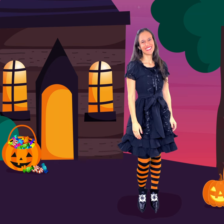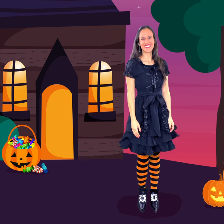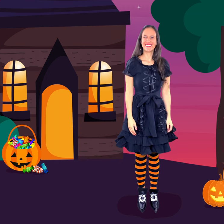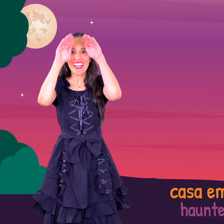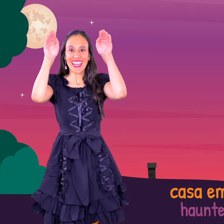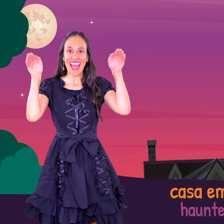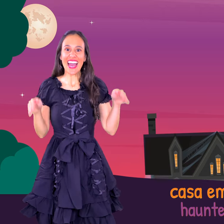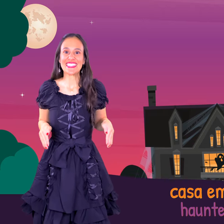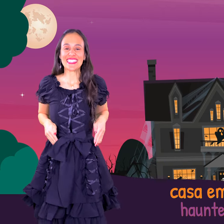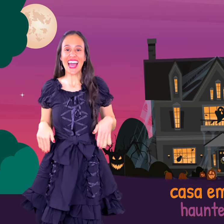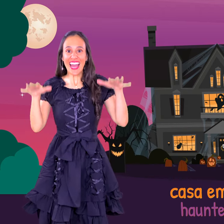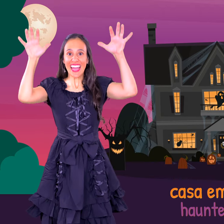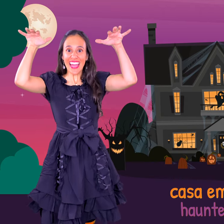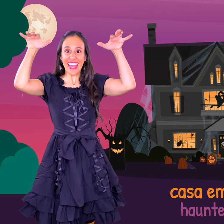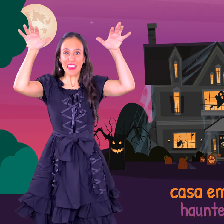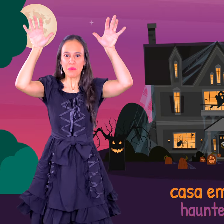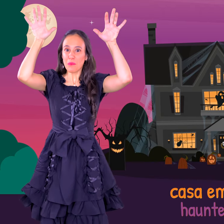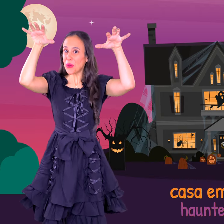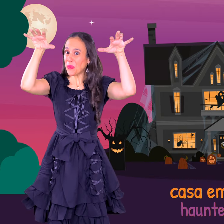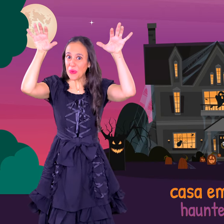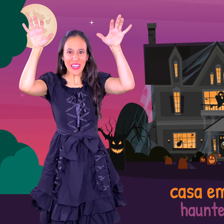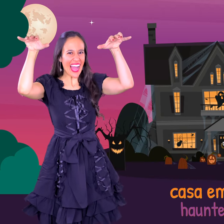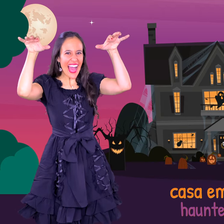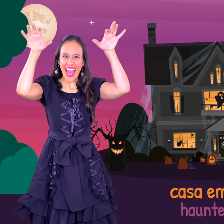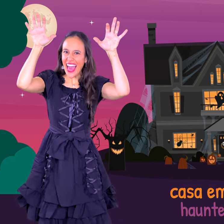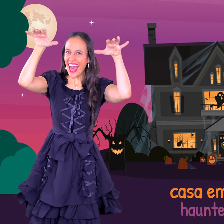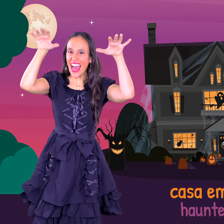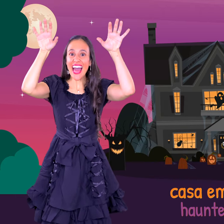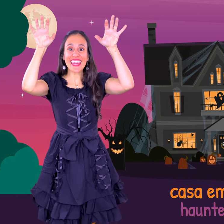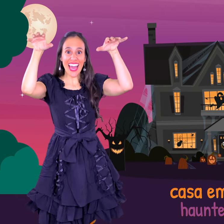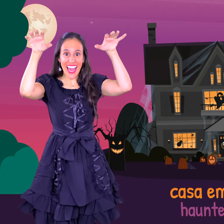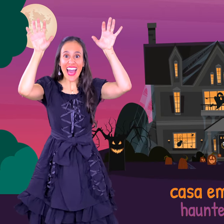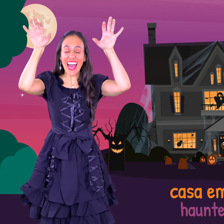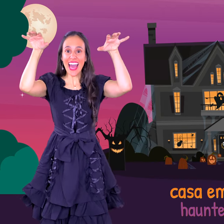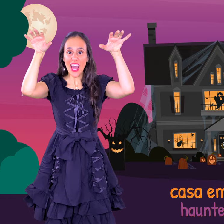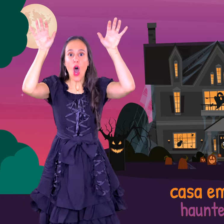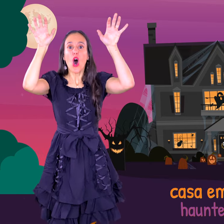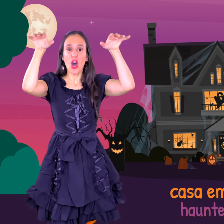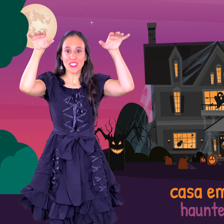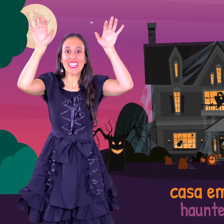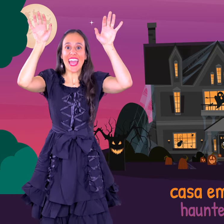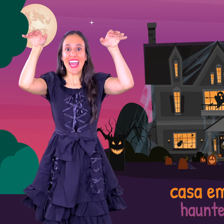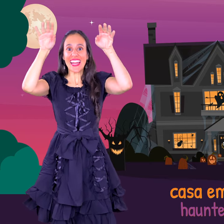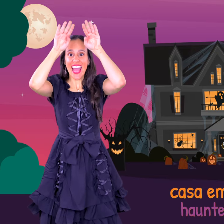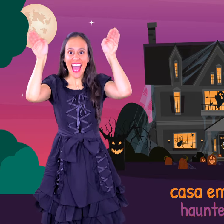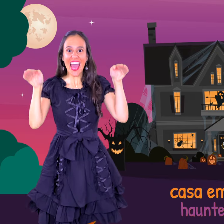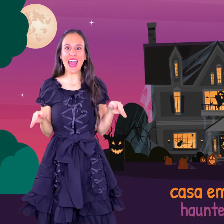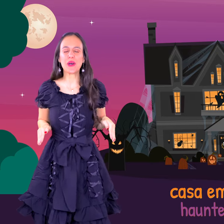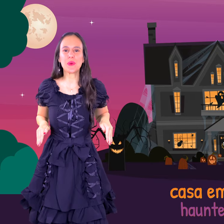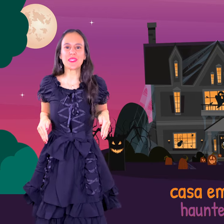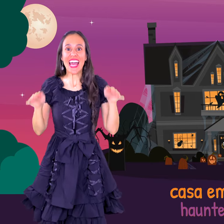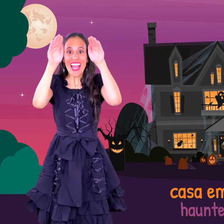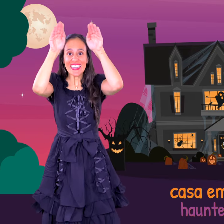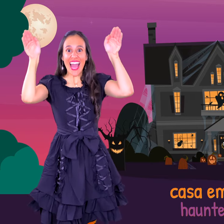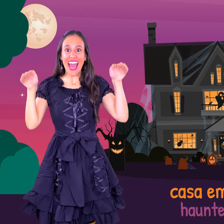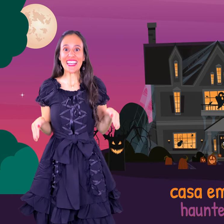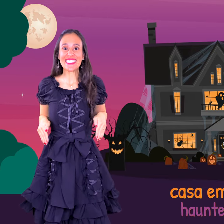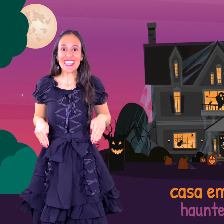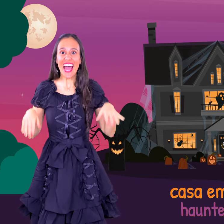Casa embrujada, haunted house Casa